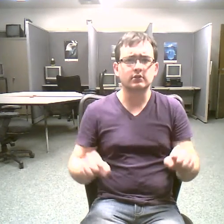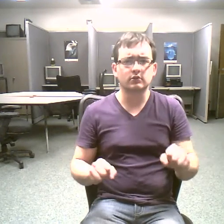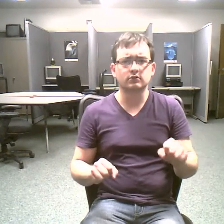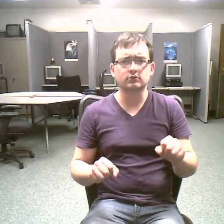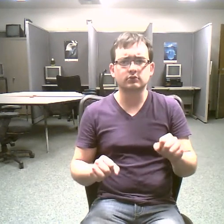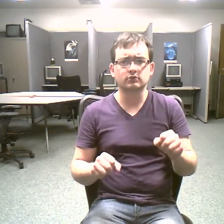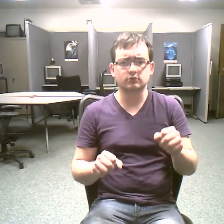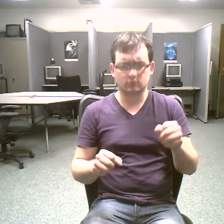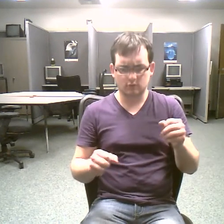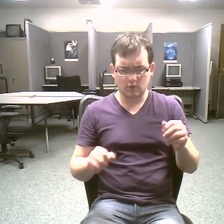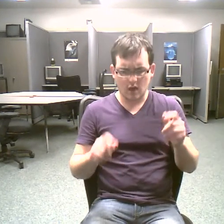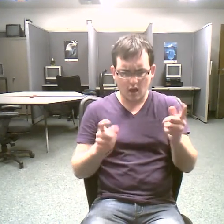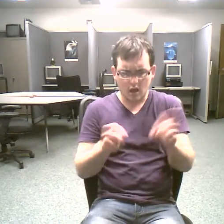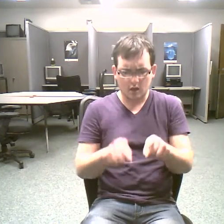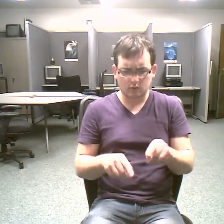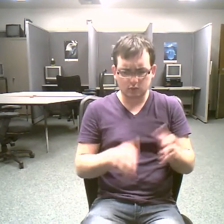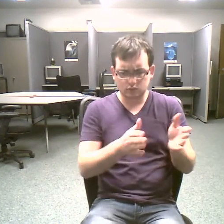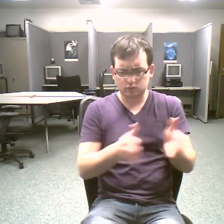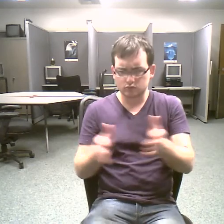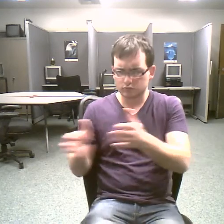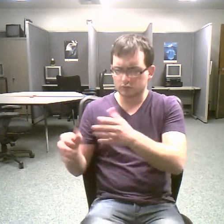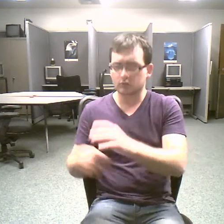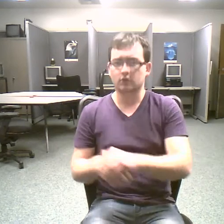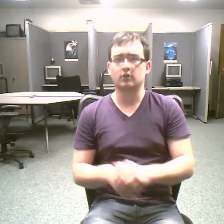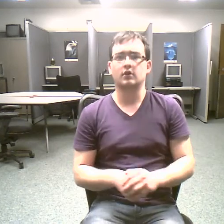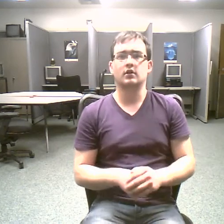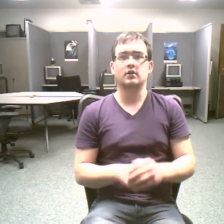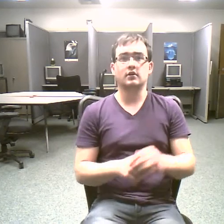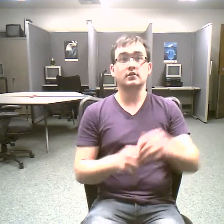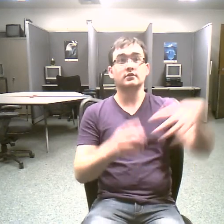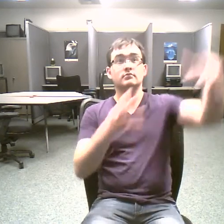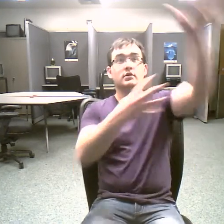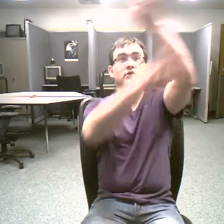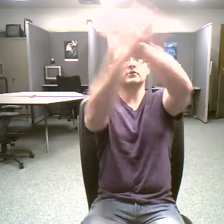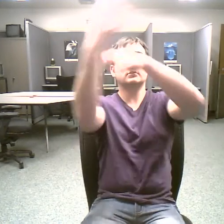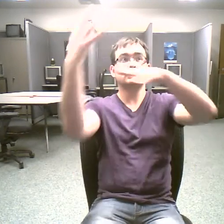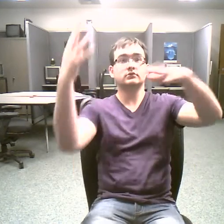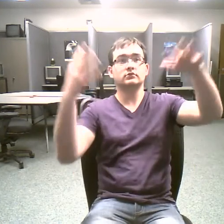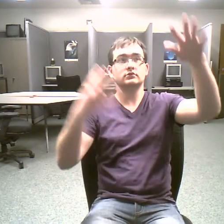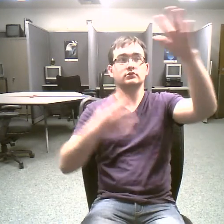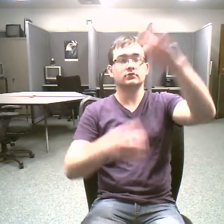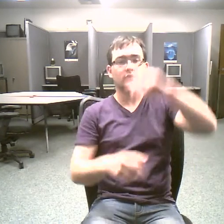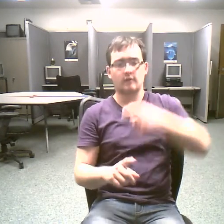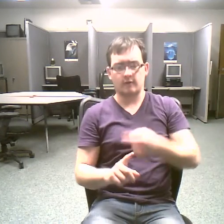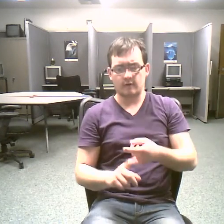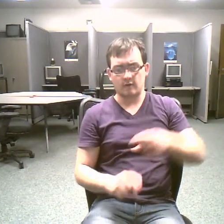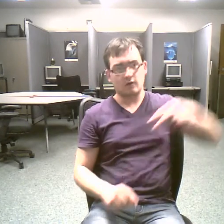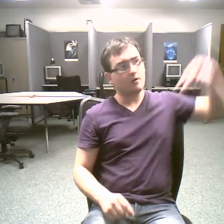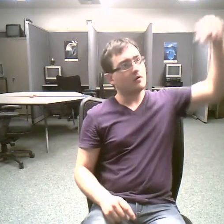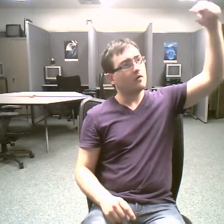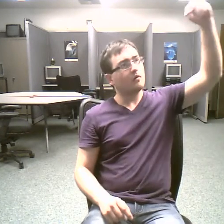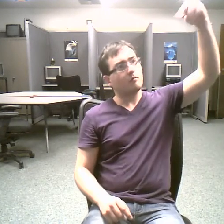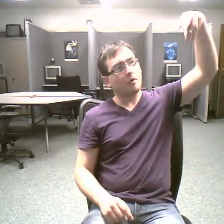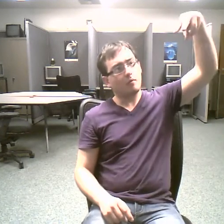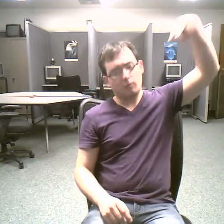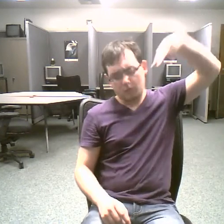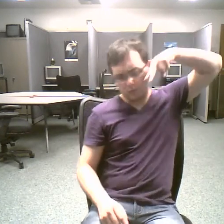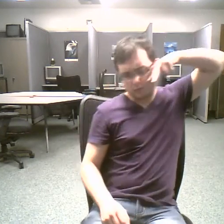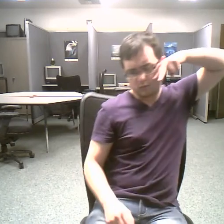and its relationship with our solar system and the wider universe it's a thin layer of air it's solid surface